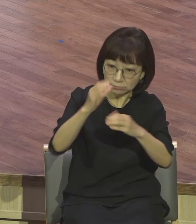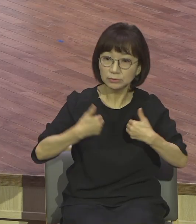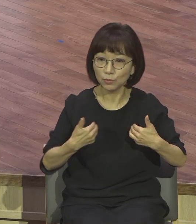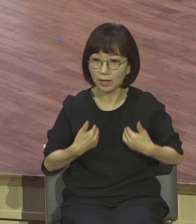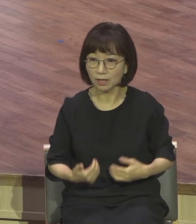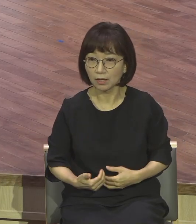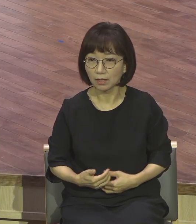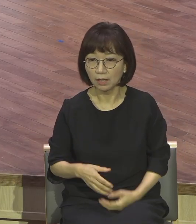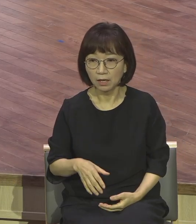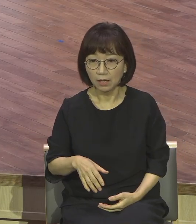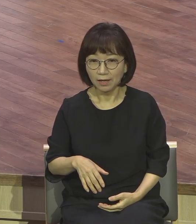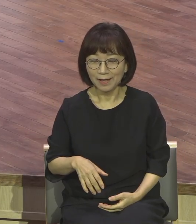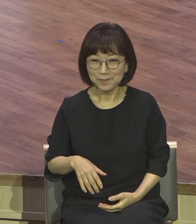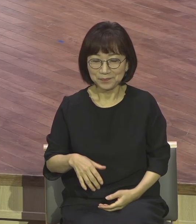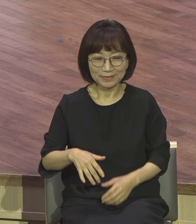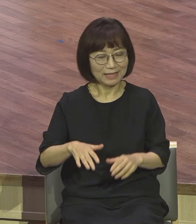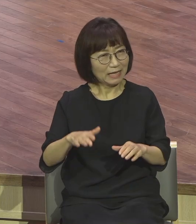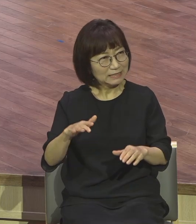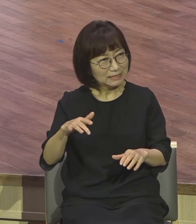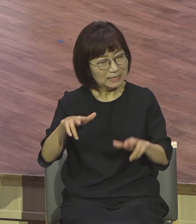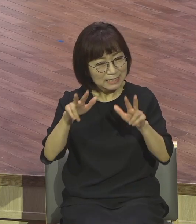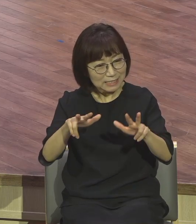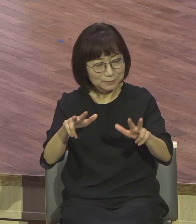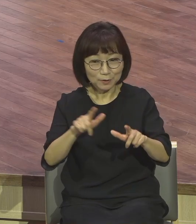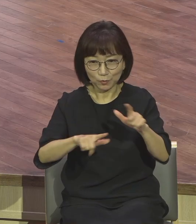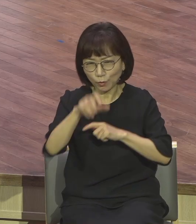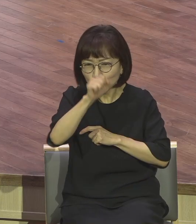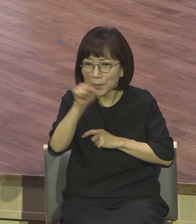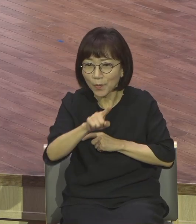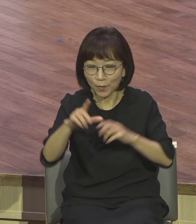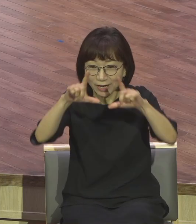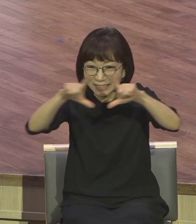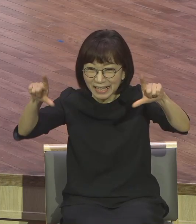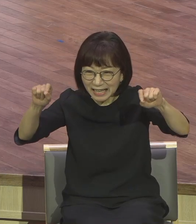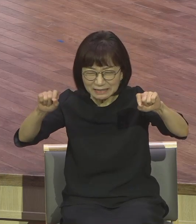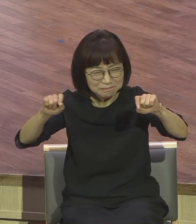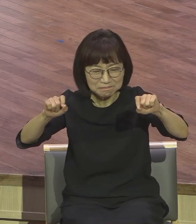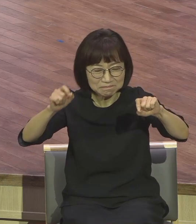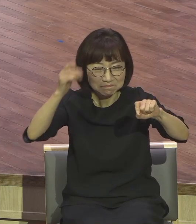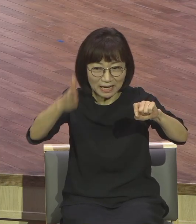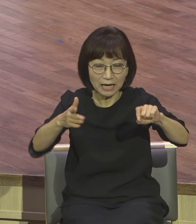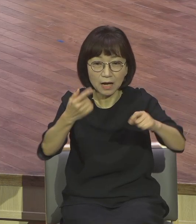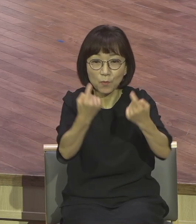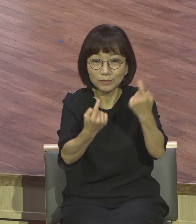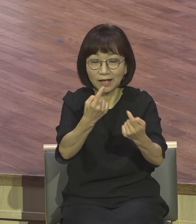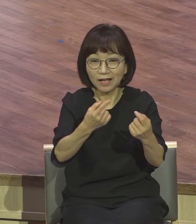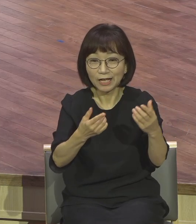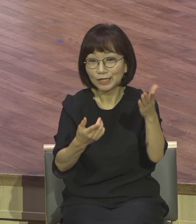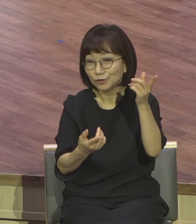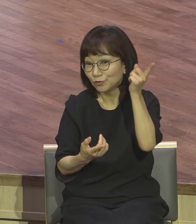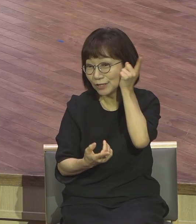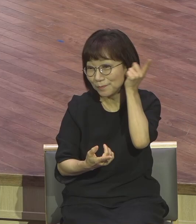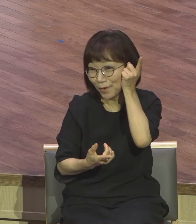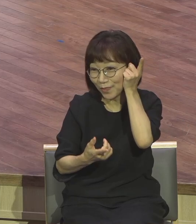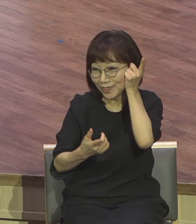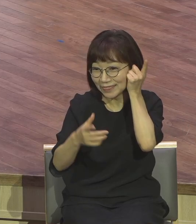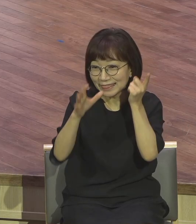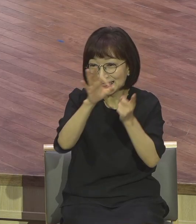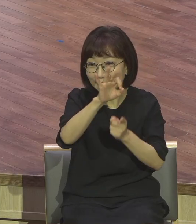지금은 과거에 비해서 더 발전이 되는 핸드폰 앱에 깔아 놓으면 그냥 말로 네비게이션은 실시간 정보입니다.